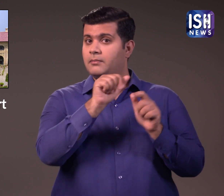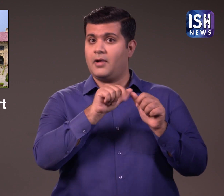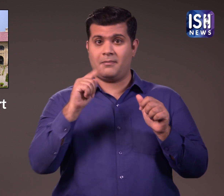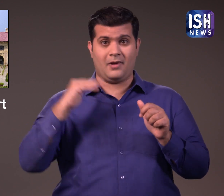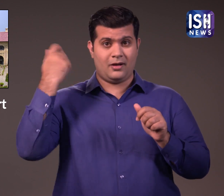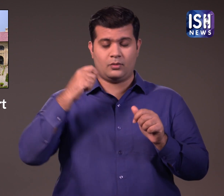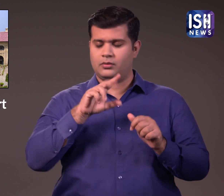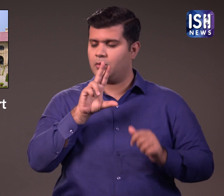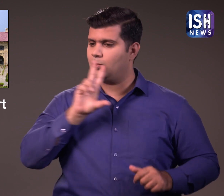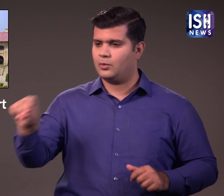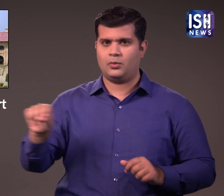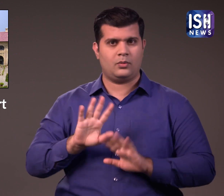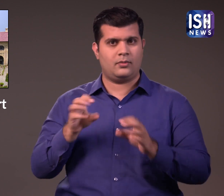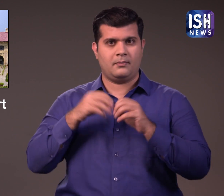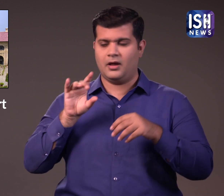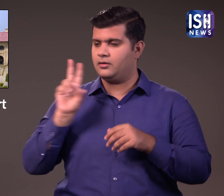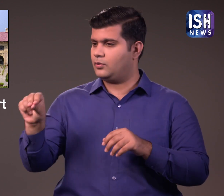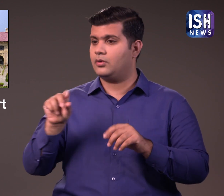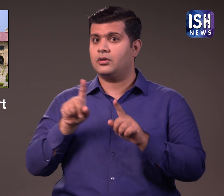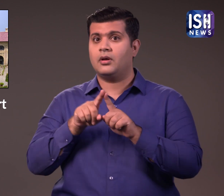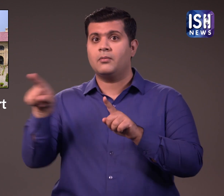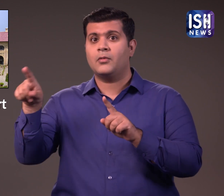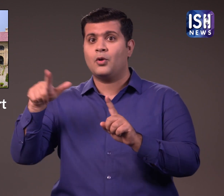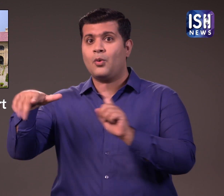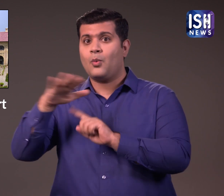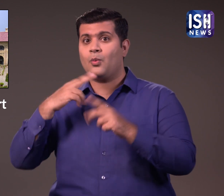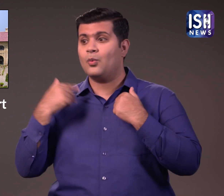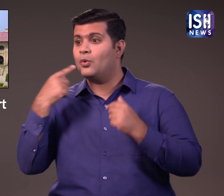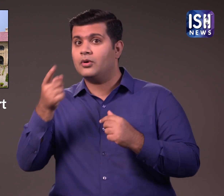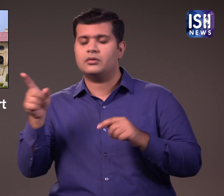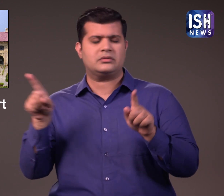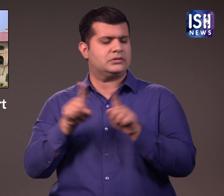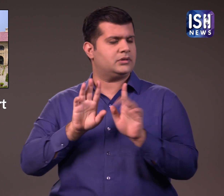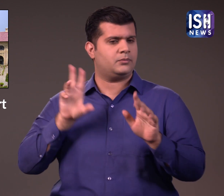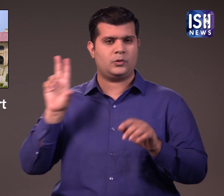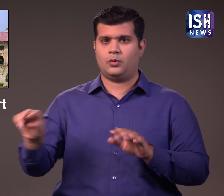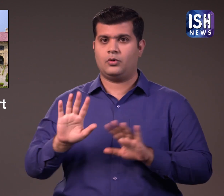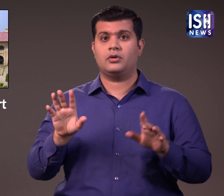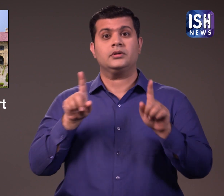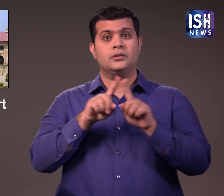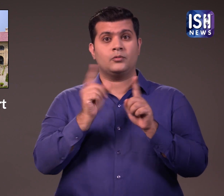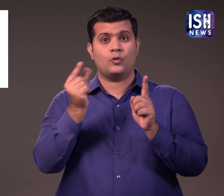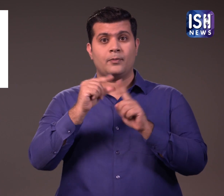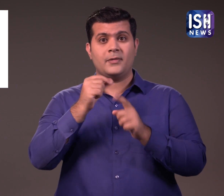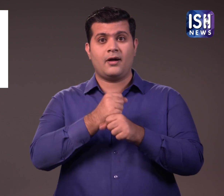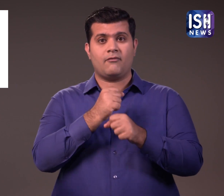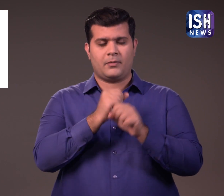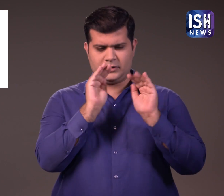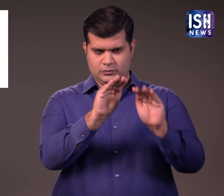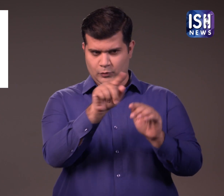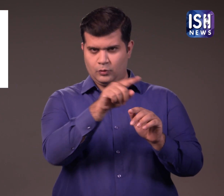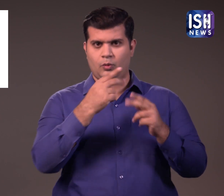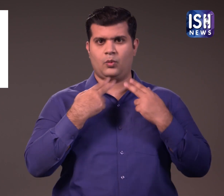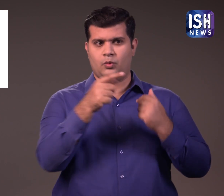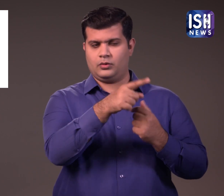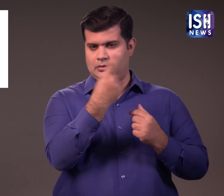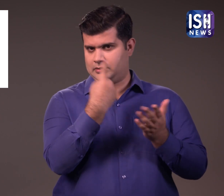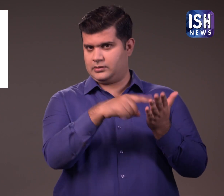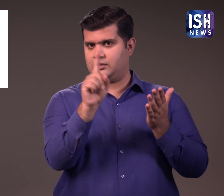इलहाबात उच्चनयाले ने हाली में निचली अधालत के आदेश को बरकरार रखा और इर्फान को जमानत देने से इनकार कर दिया यूपी सरकार ने